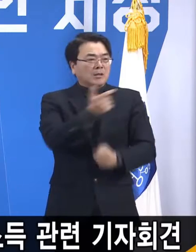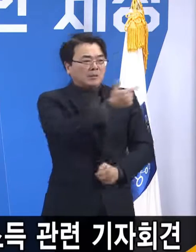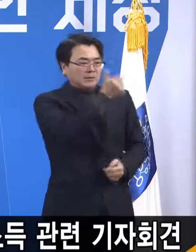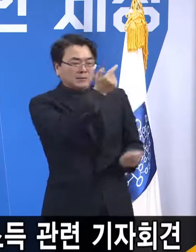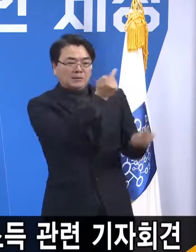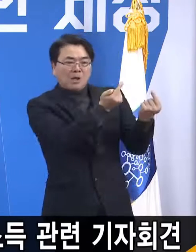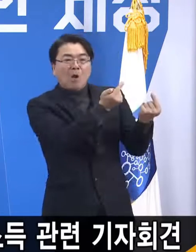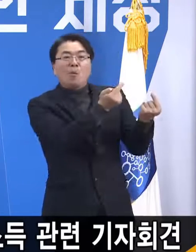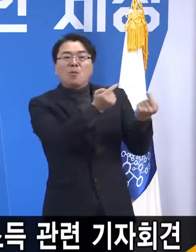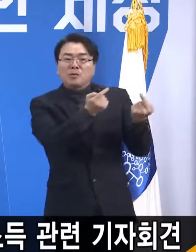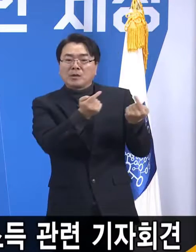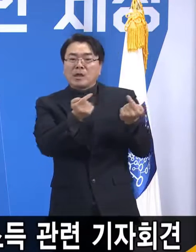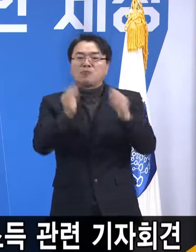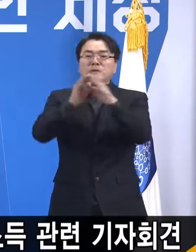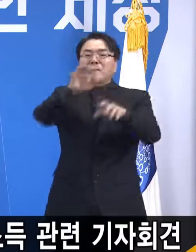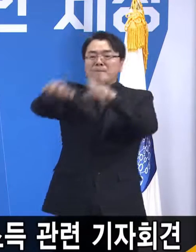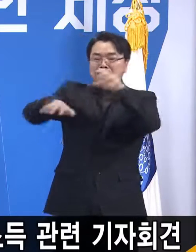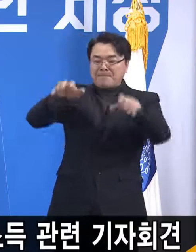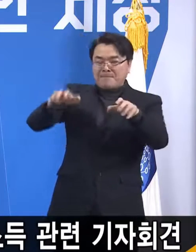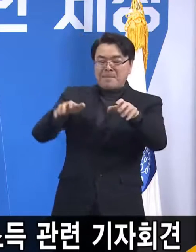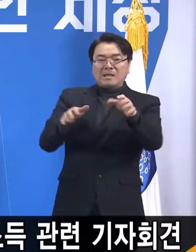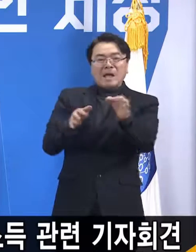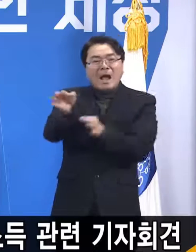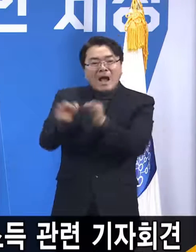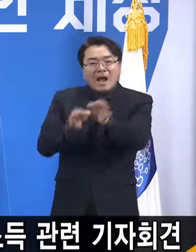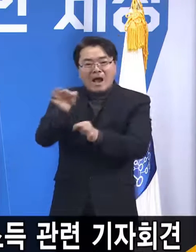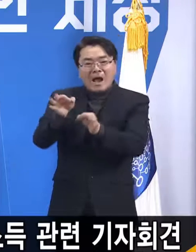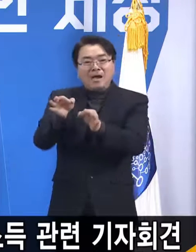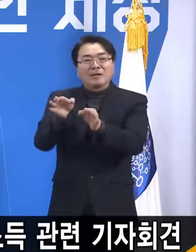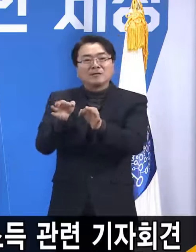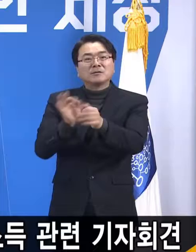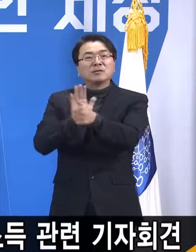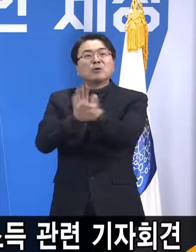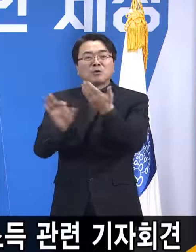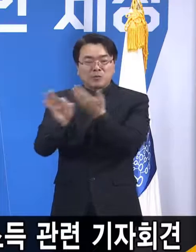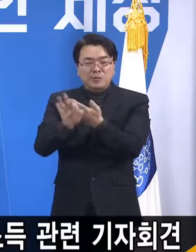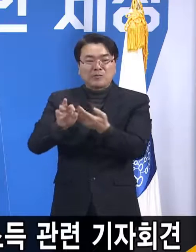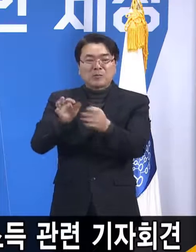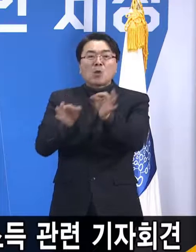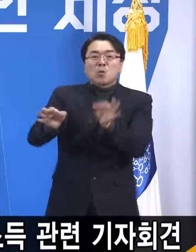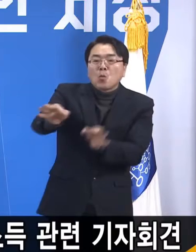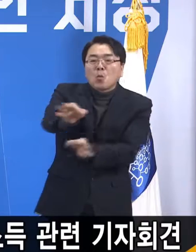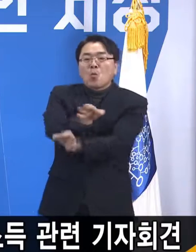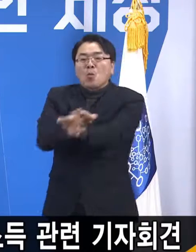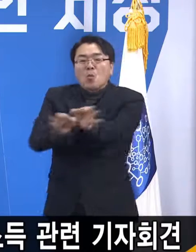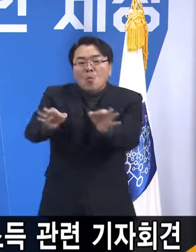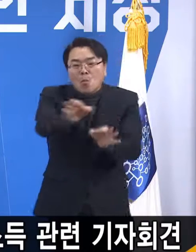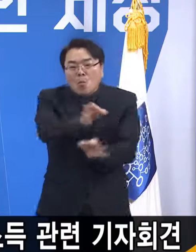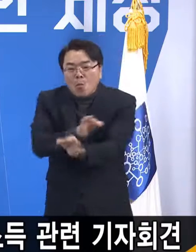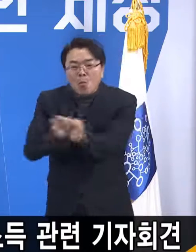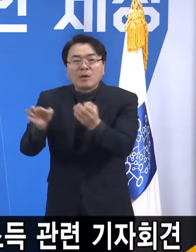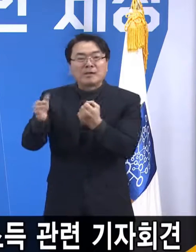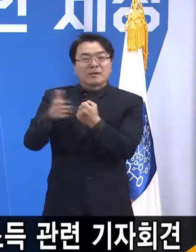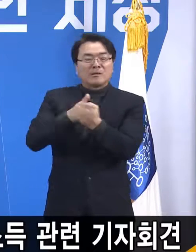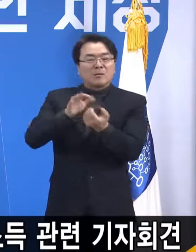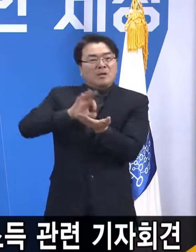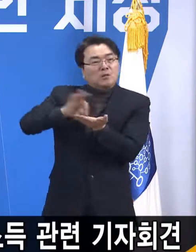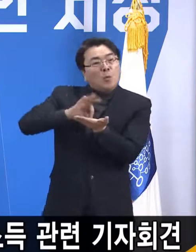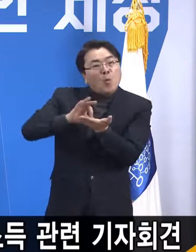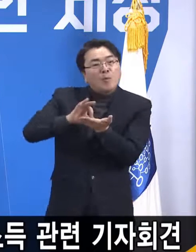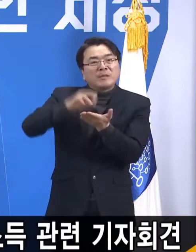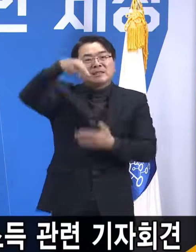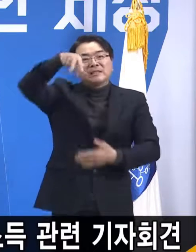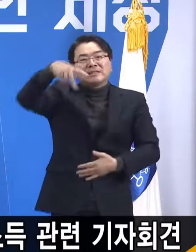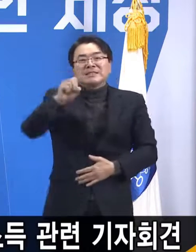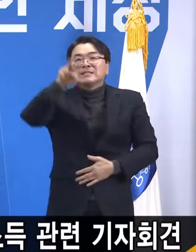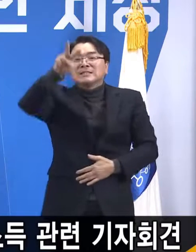가서 문구 사고 이래서 돈이 여러 차례 돌기 때문에 소비 승수 효과가 대형 유통